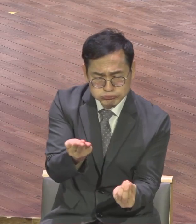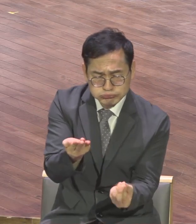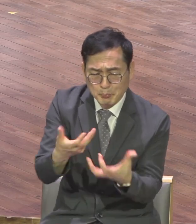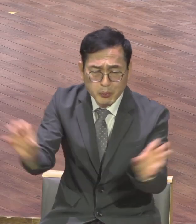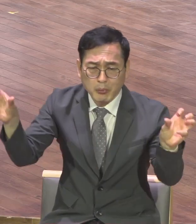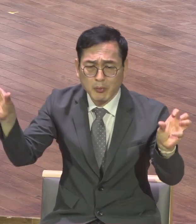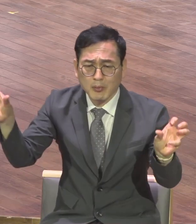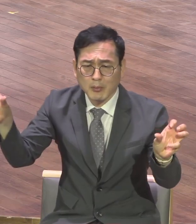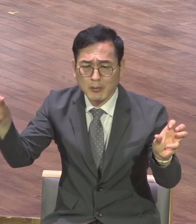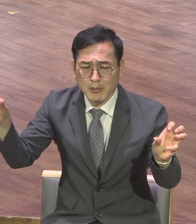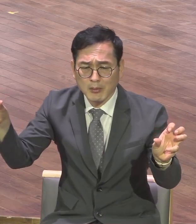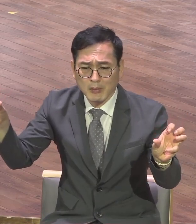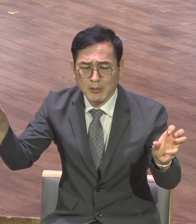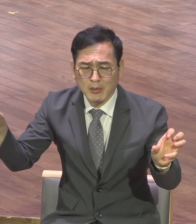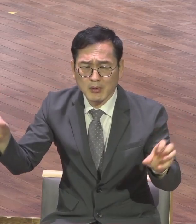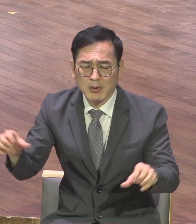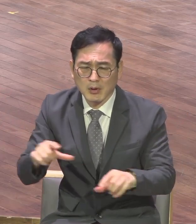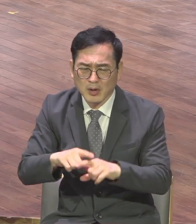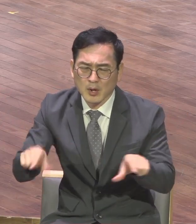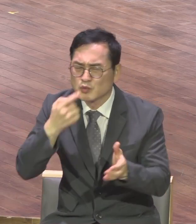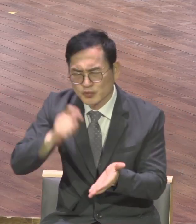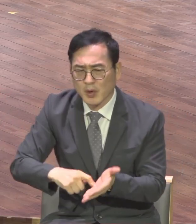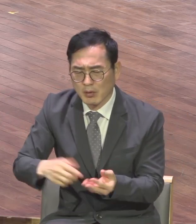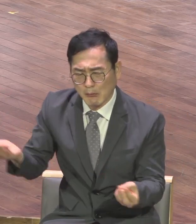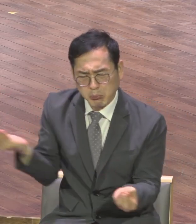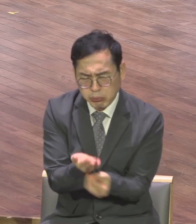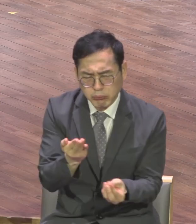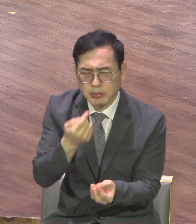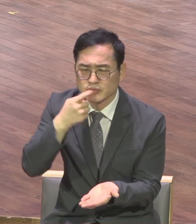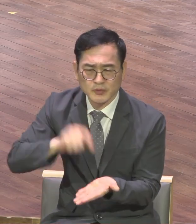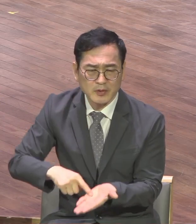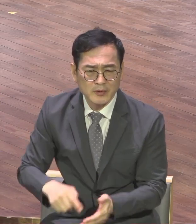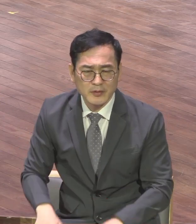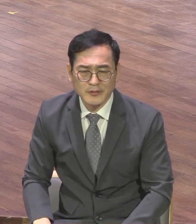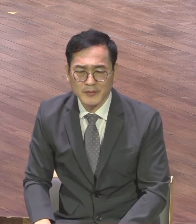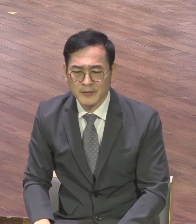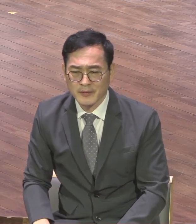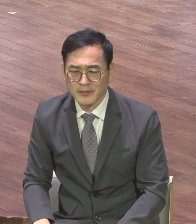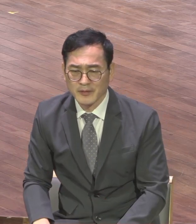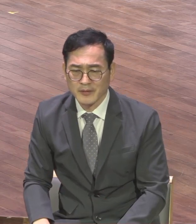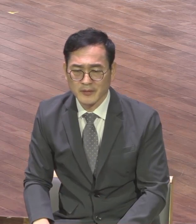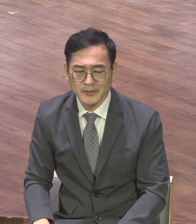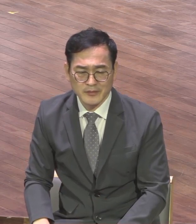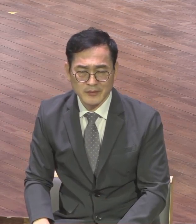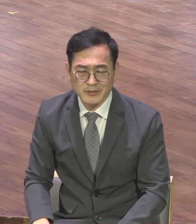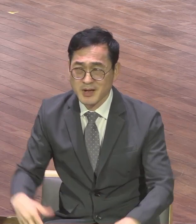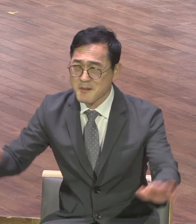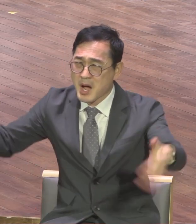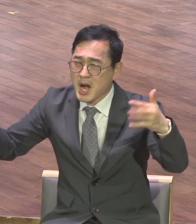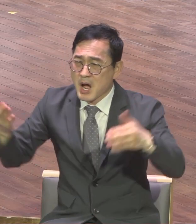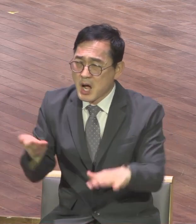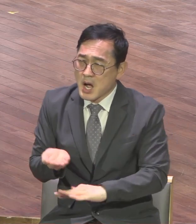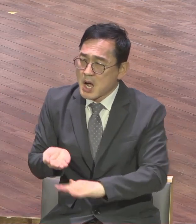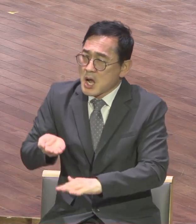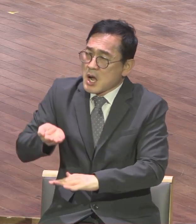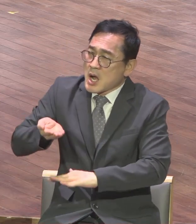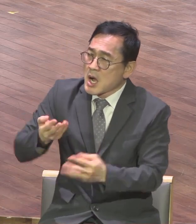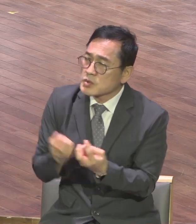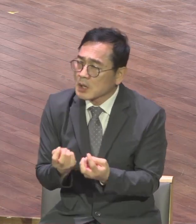수술이었어요 본문 14줄로 19절에 보면 이 광풍을 넘어서기 위해서 선장과